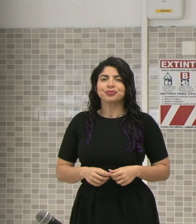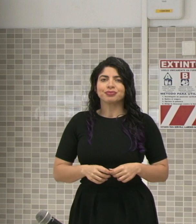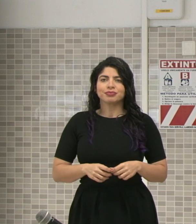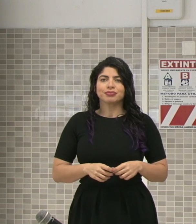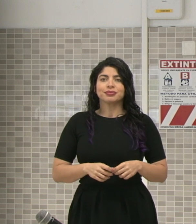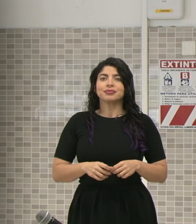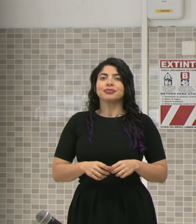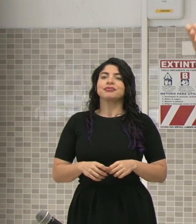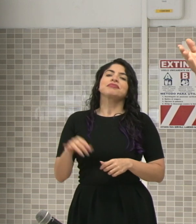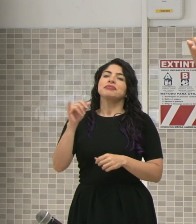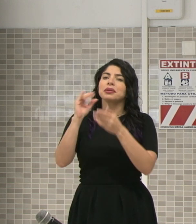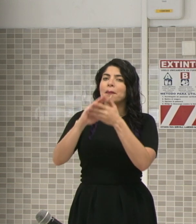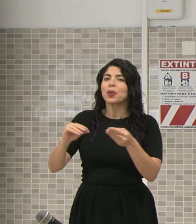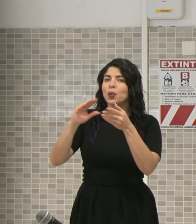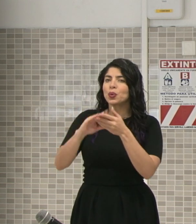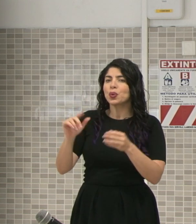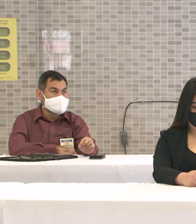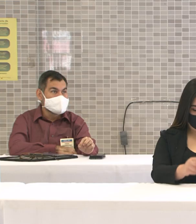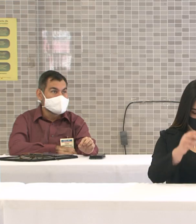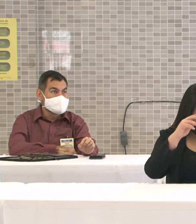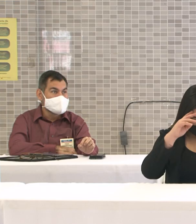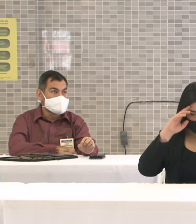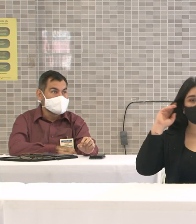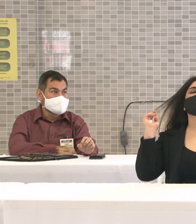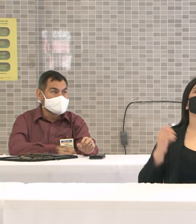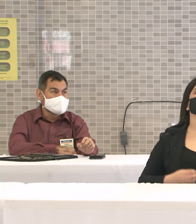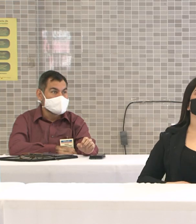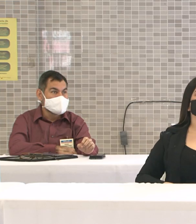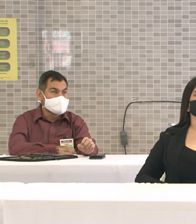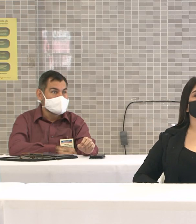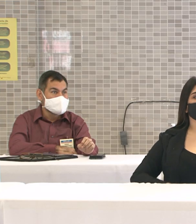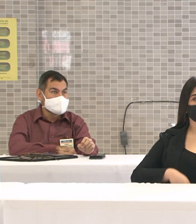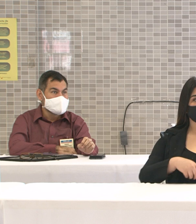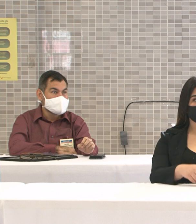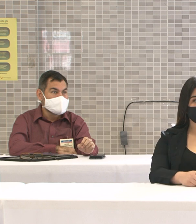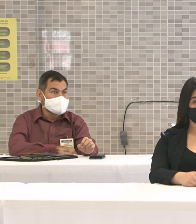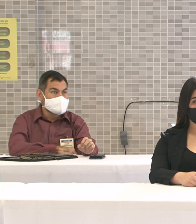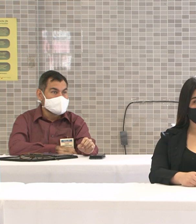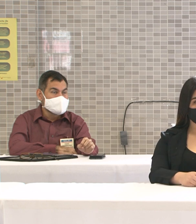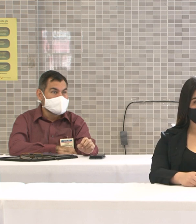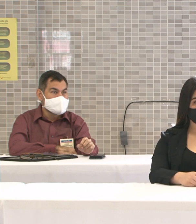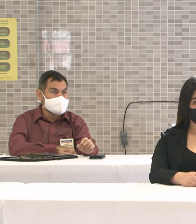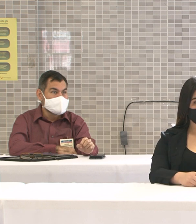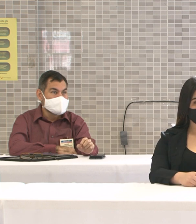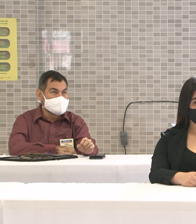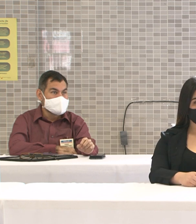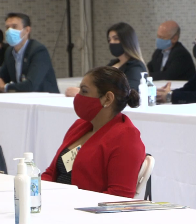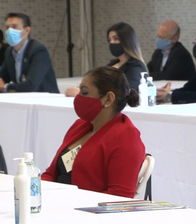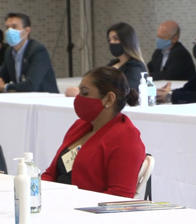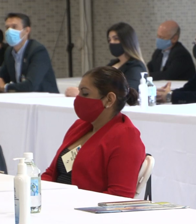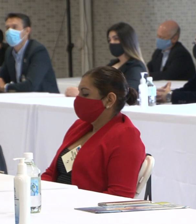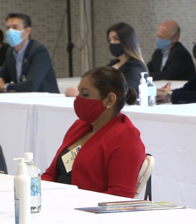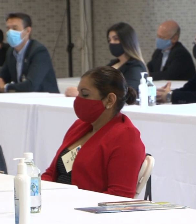Me compartía doña Laura Ponilla cifras positivas en exportaciones para el mes de septiembre, lo